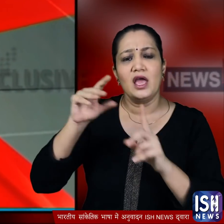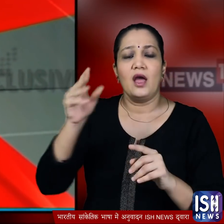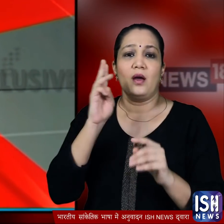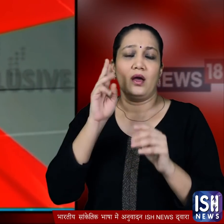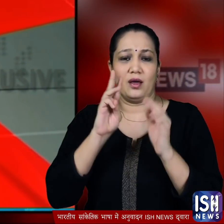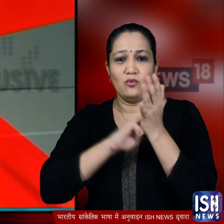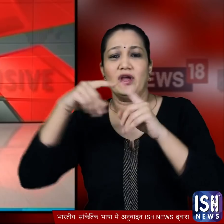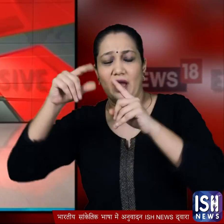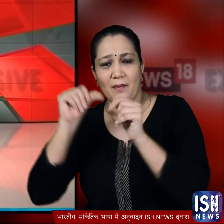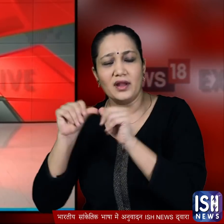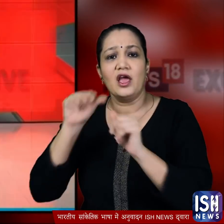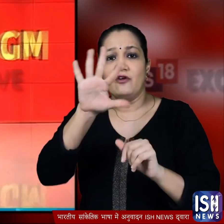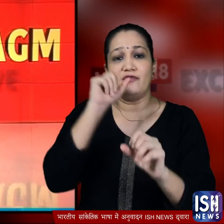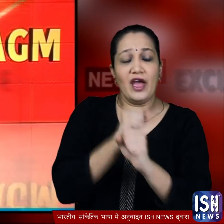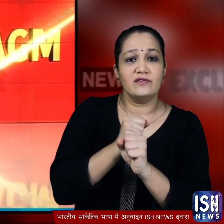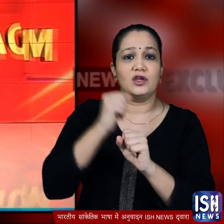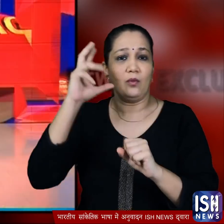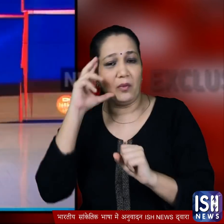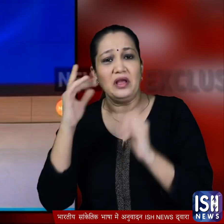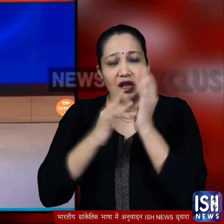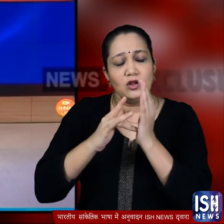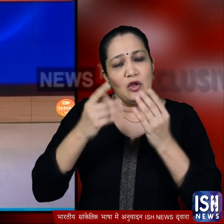फाइव जी तक्नीक वाला जियो का नया फोन लाउंच करने का ऐलान किया